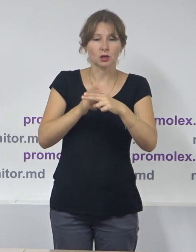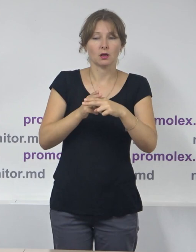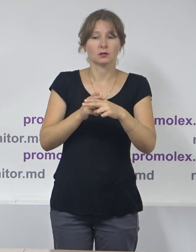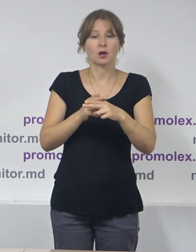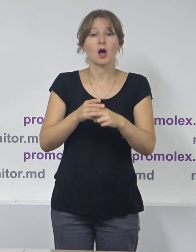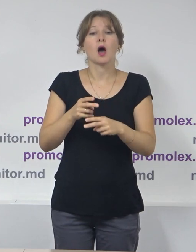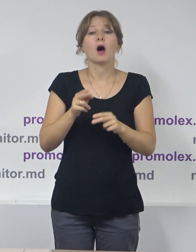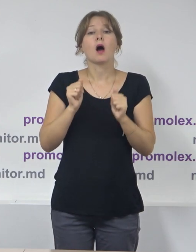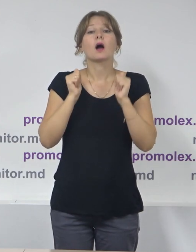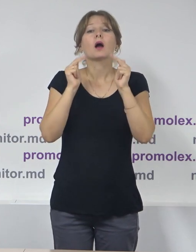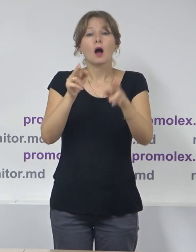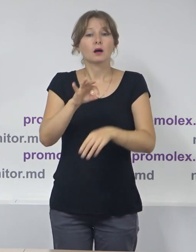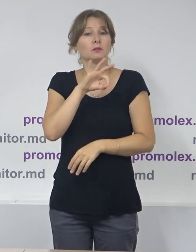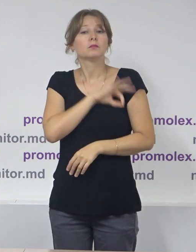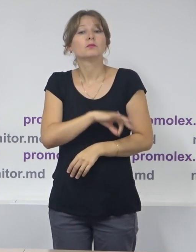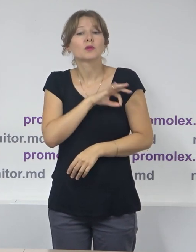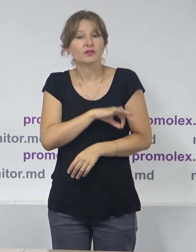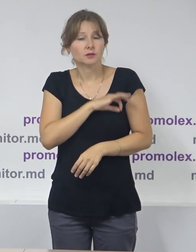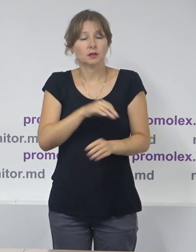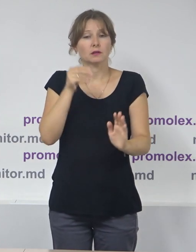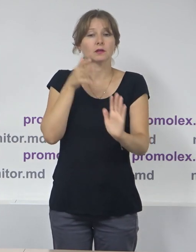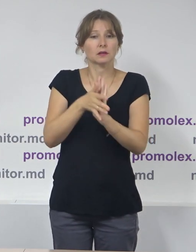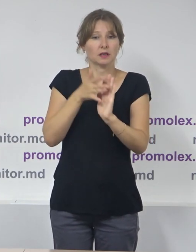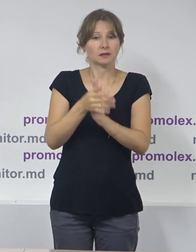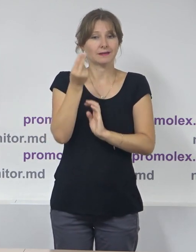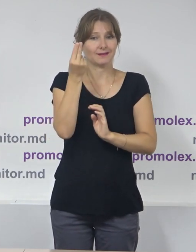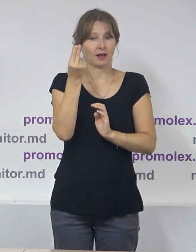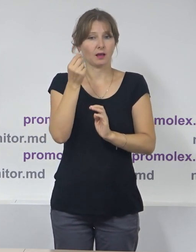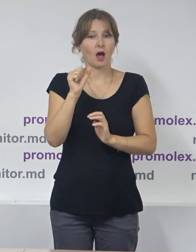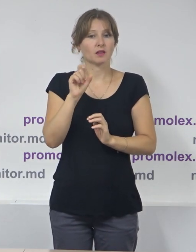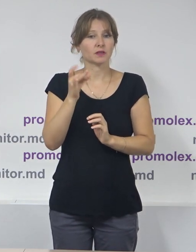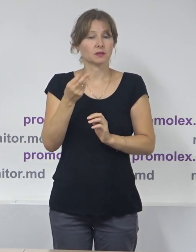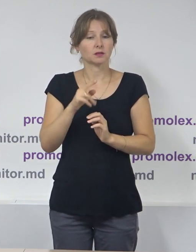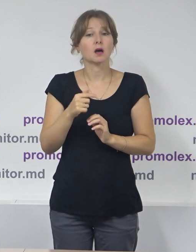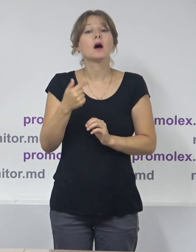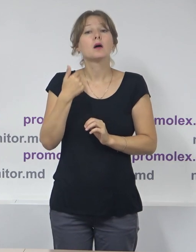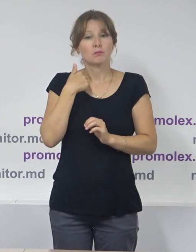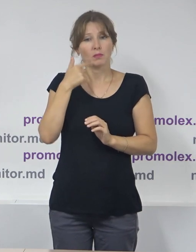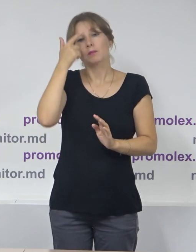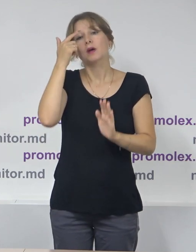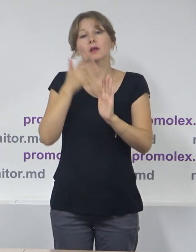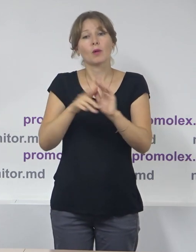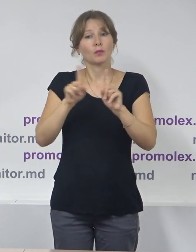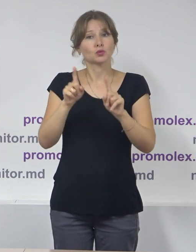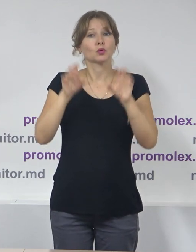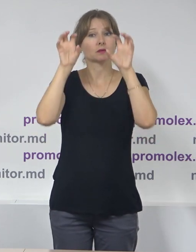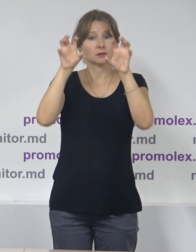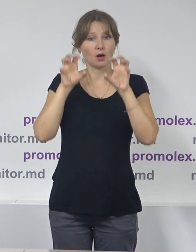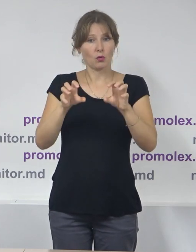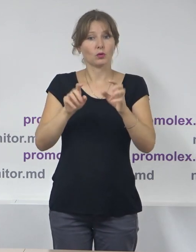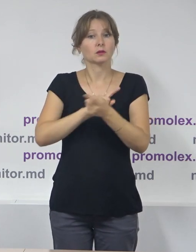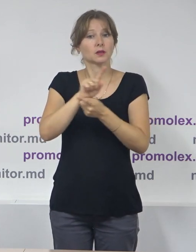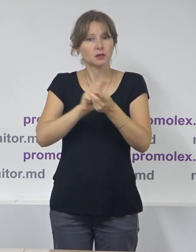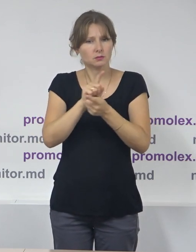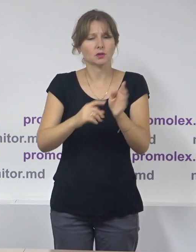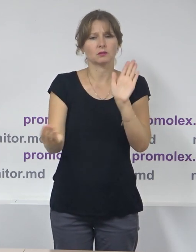utilizării abuzive a resurselor administrative, noi salutăm faptul că în codul electoral a fost introdusă o definiție mult